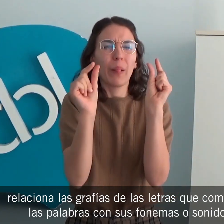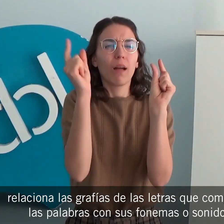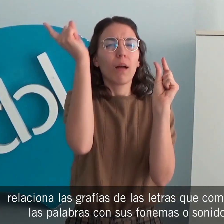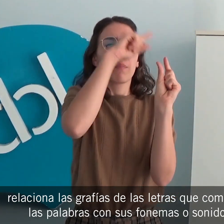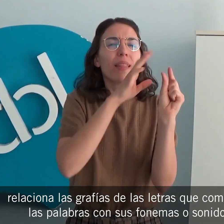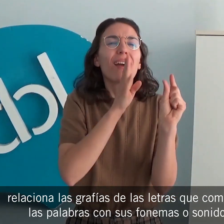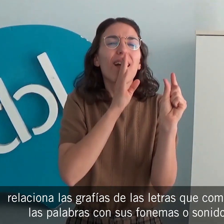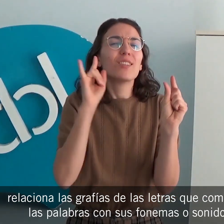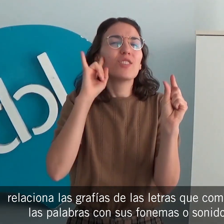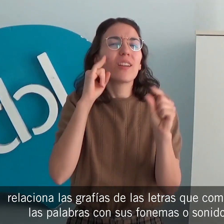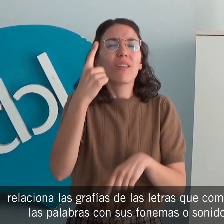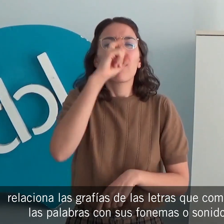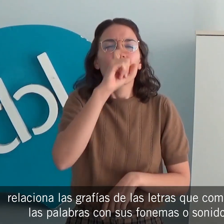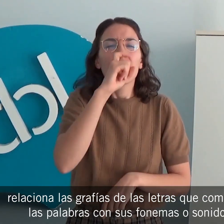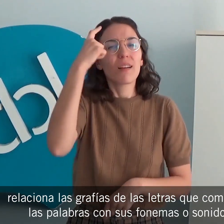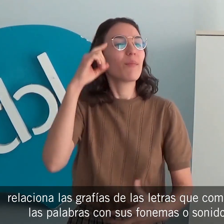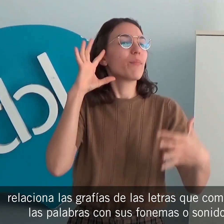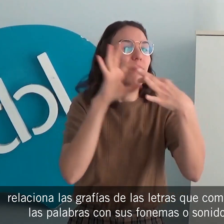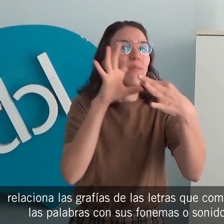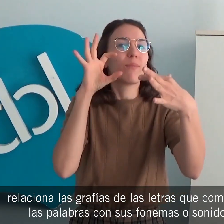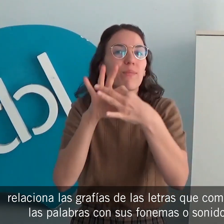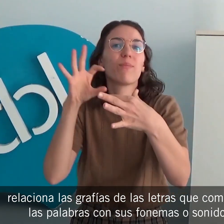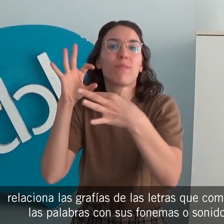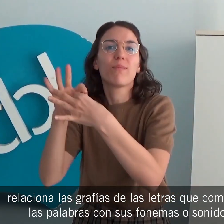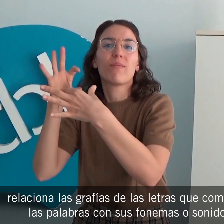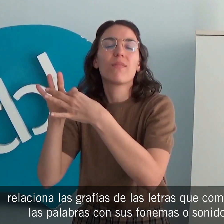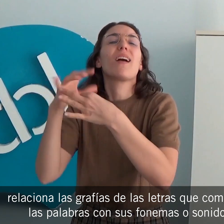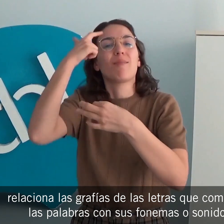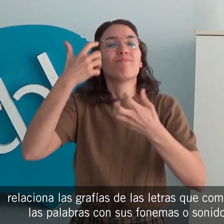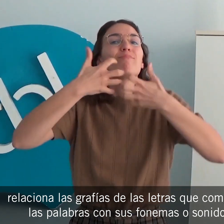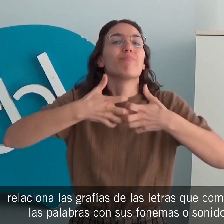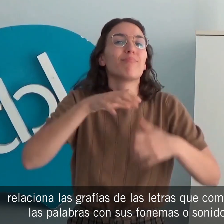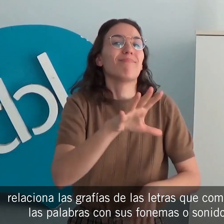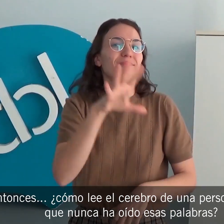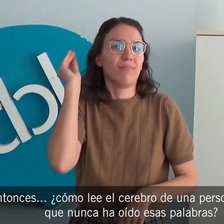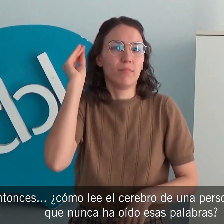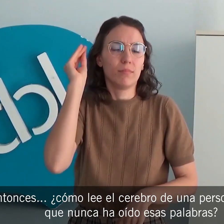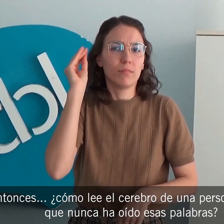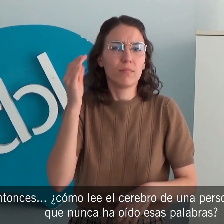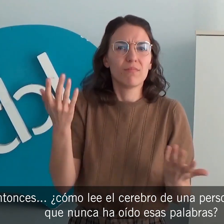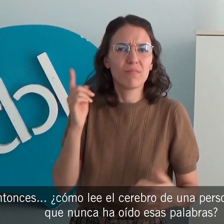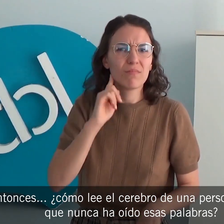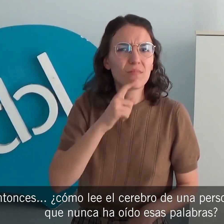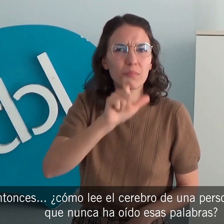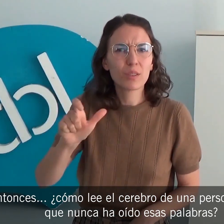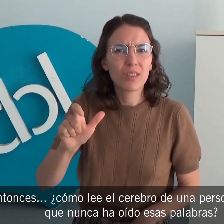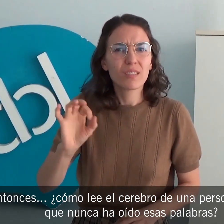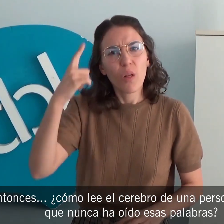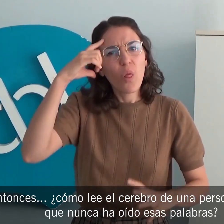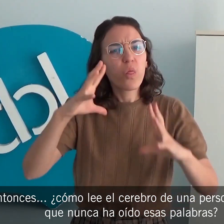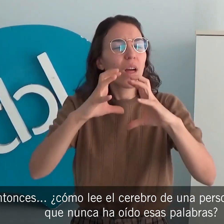grafías de las letras que componen las palabras con sus fonemas o sonidos. Entonces, ¿cómo lee el cerebro de una persona sorda que